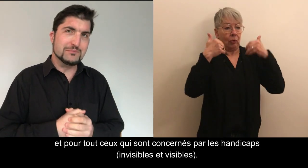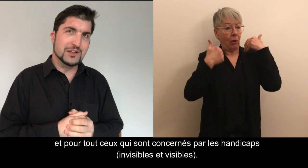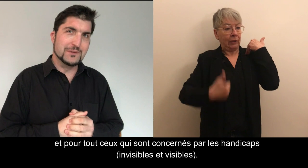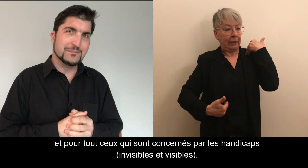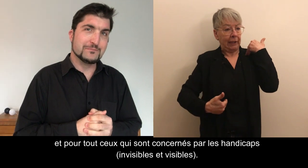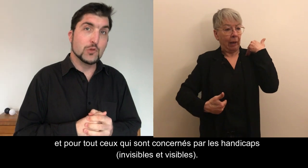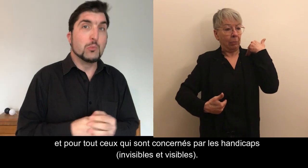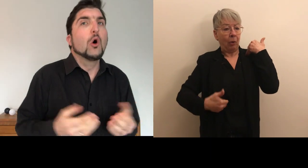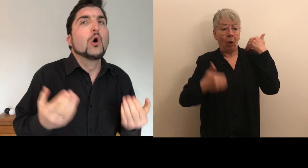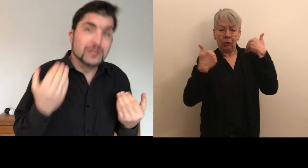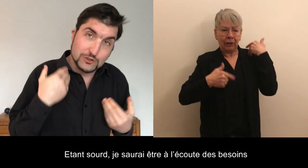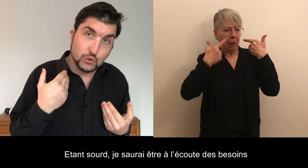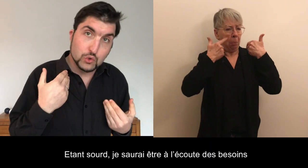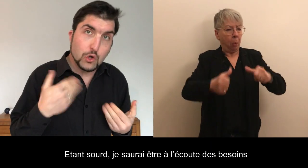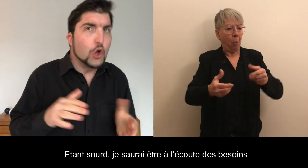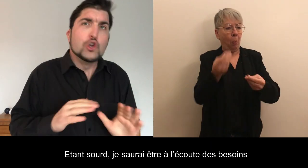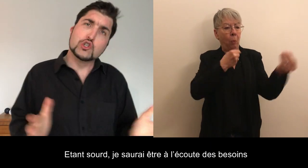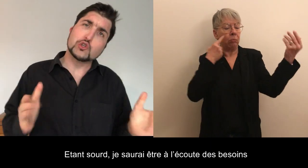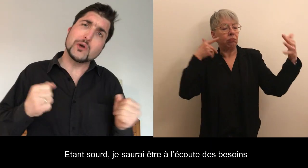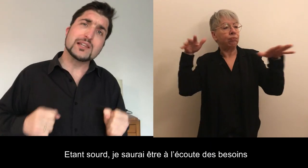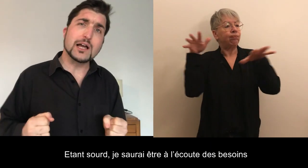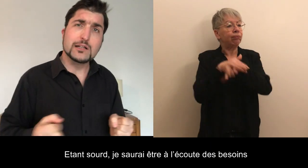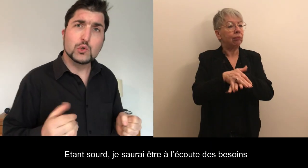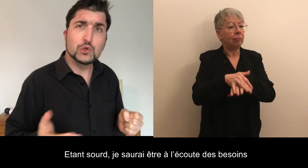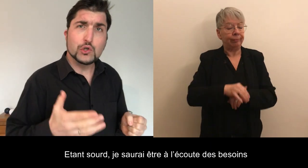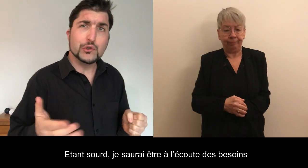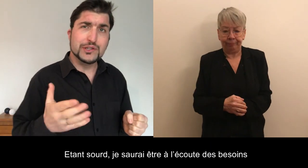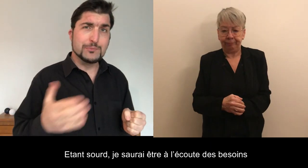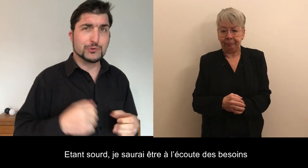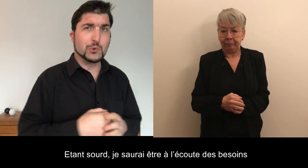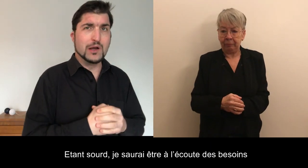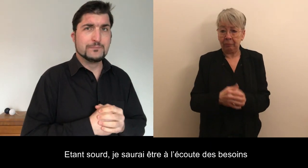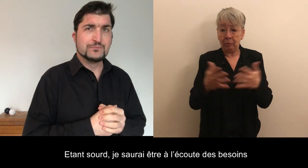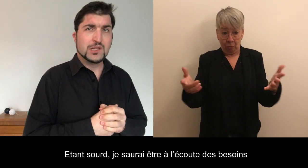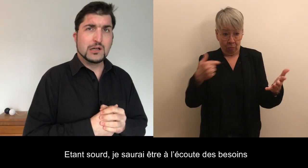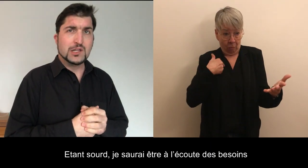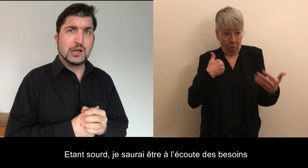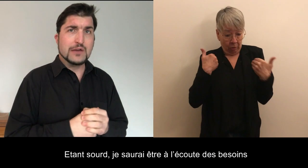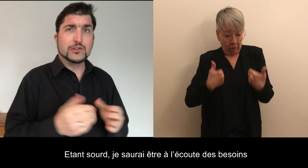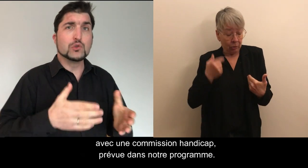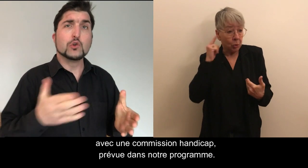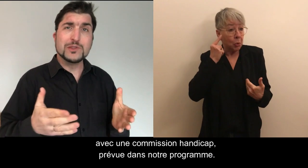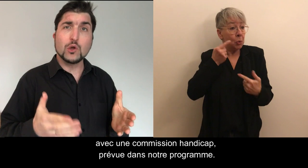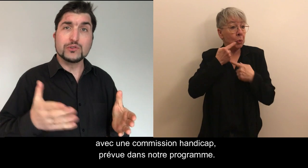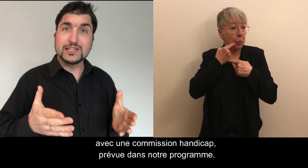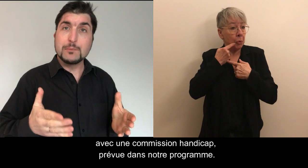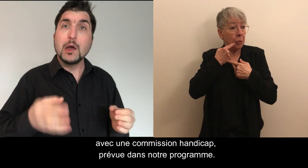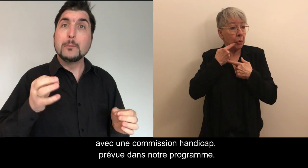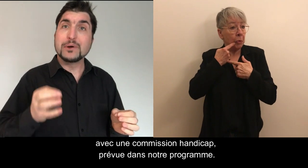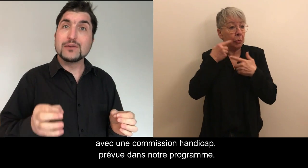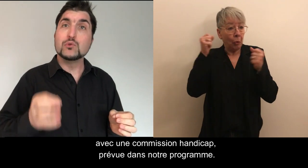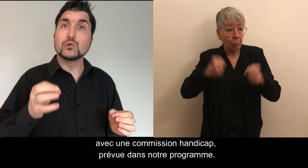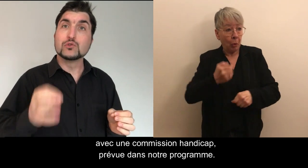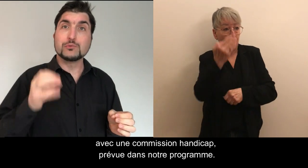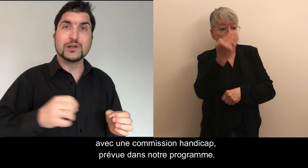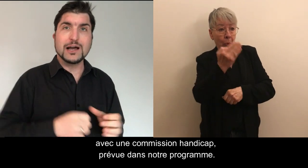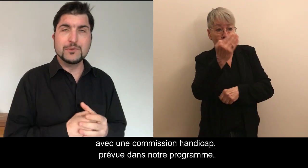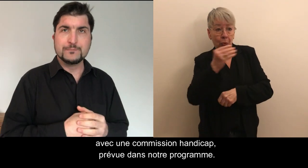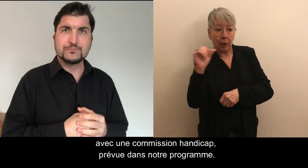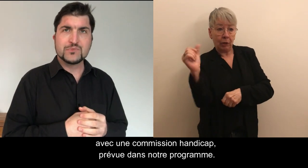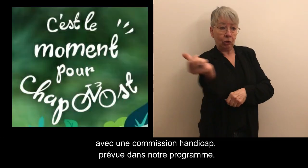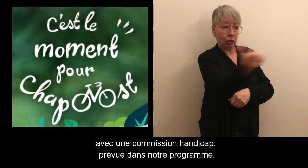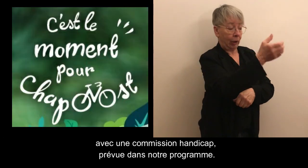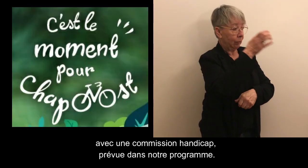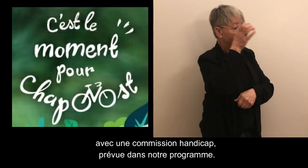et visibles. Bon, en étant sourd, je saurais être à l'écoute des besoins, avec une commission handicap prévue dans notre